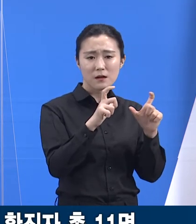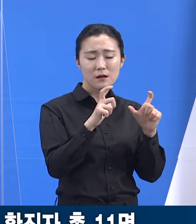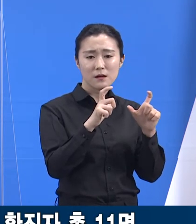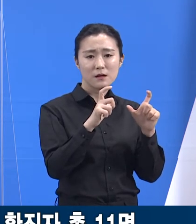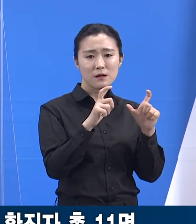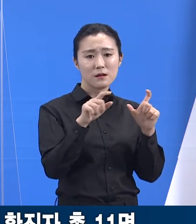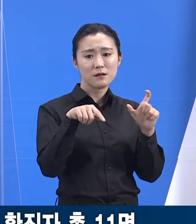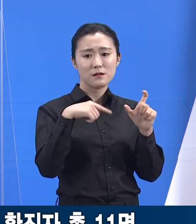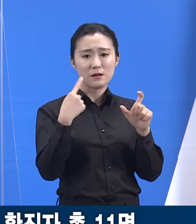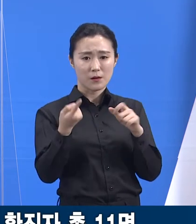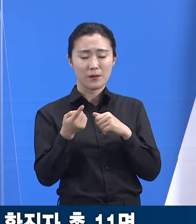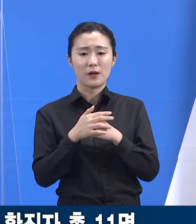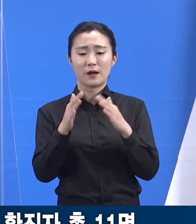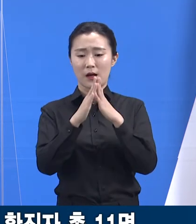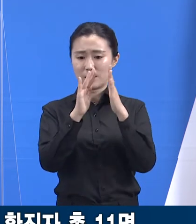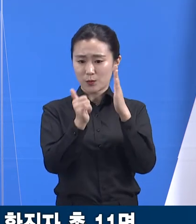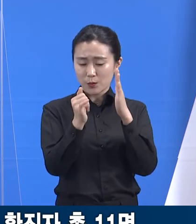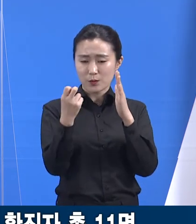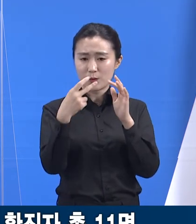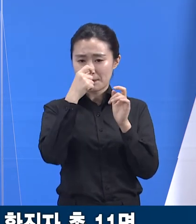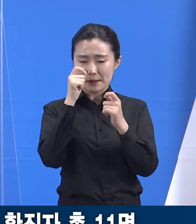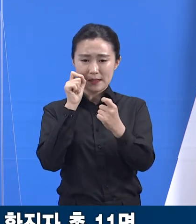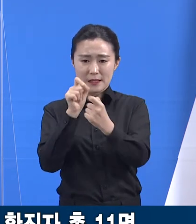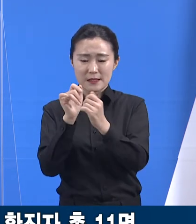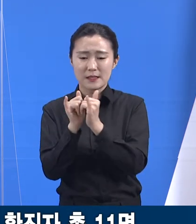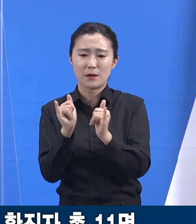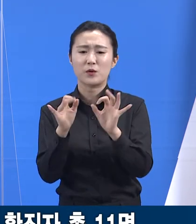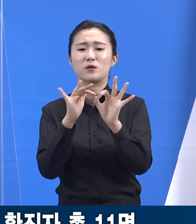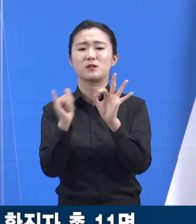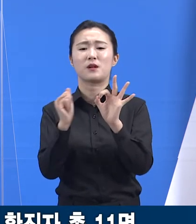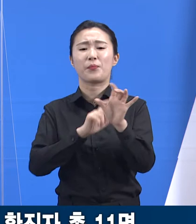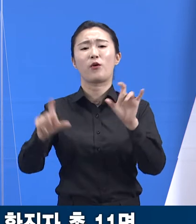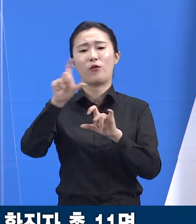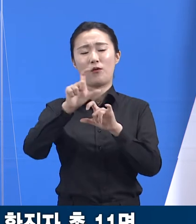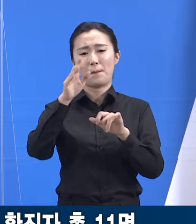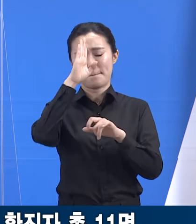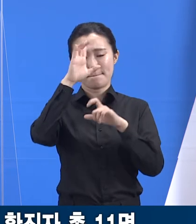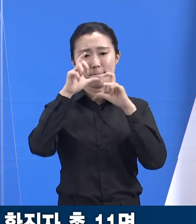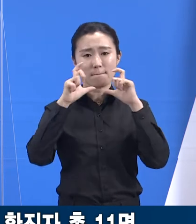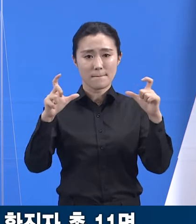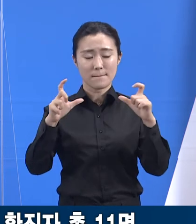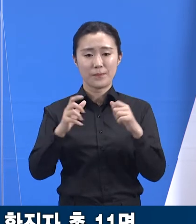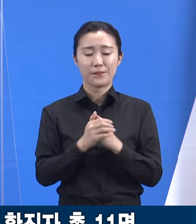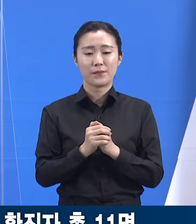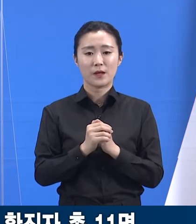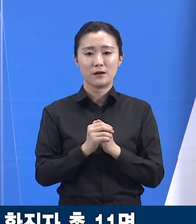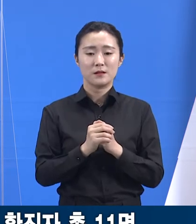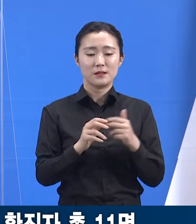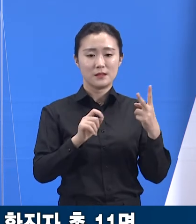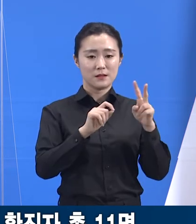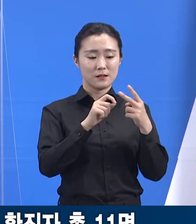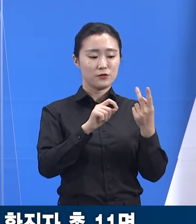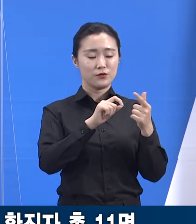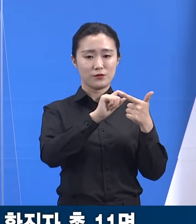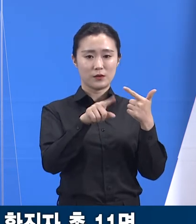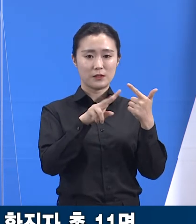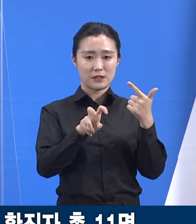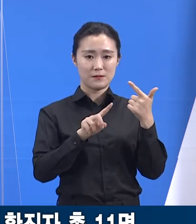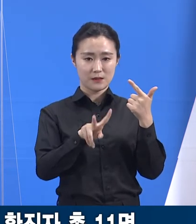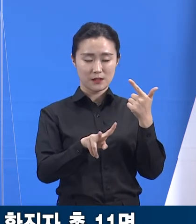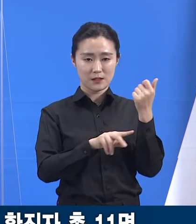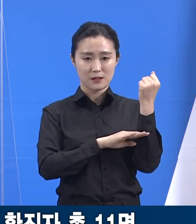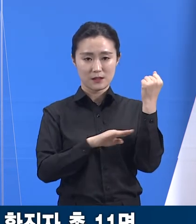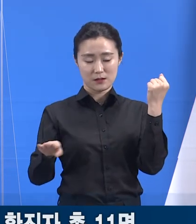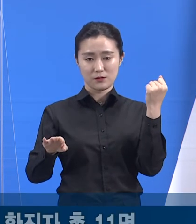지인 등 10명이 추가로 확진 판정을 받으면서 22일 0시 기준 총 확진자는 11명으로 확인됩니다.